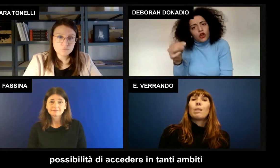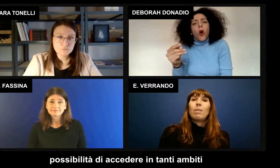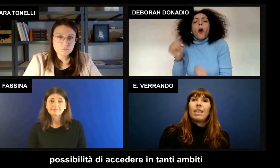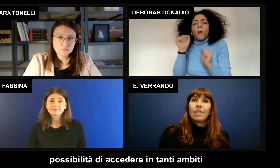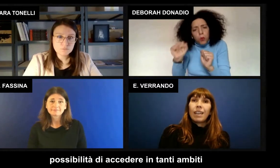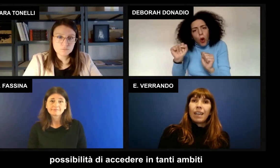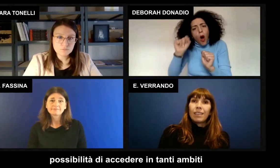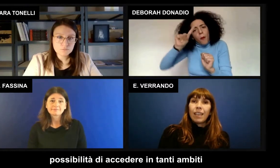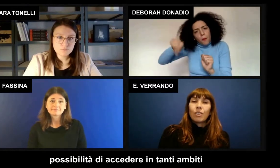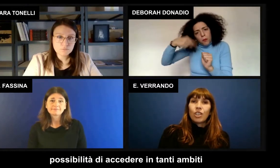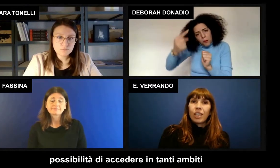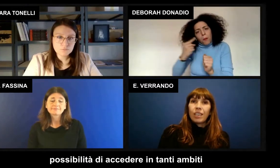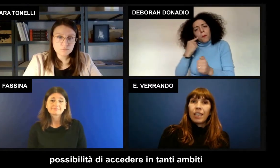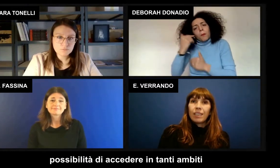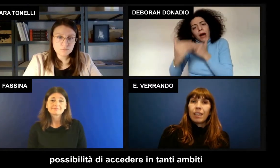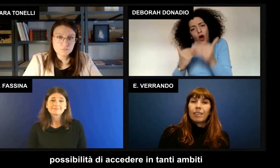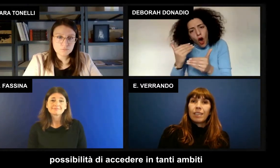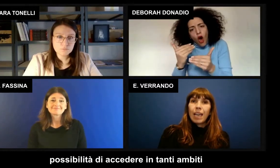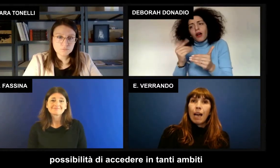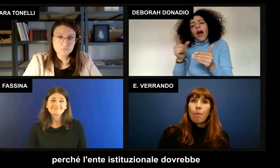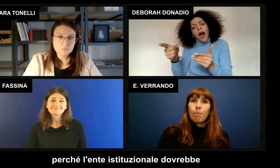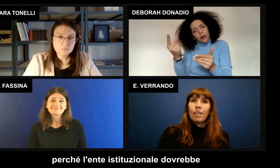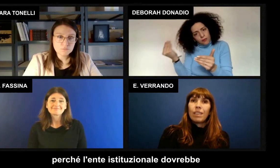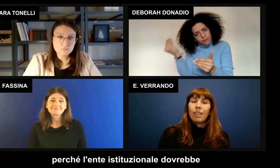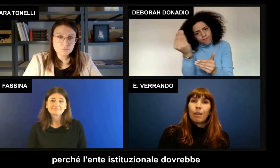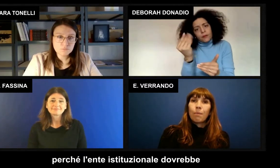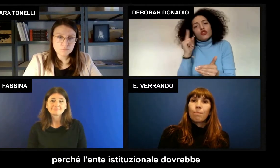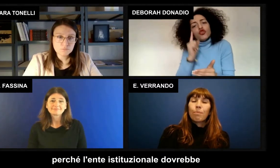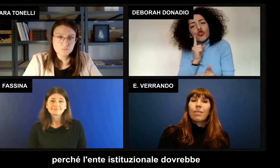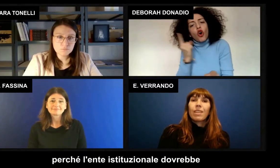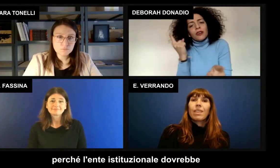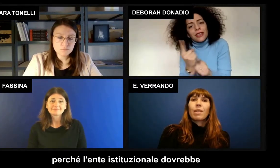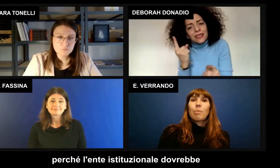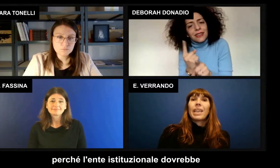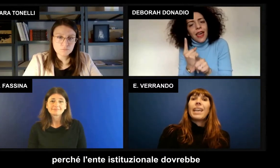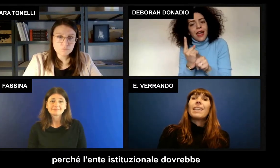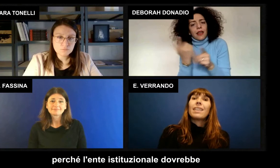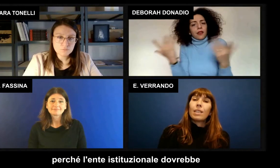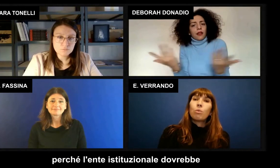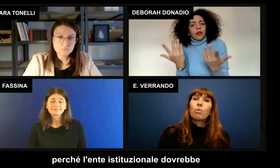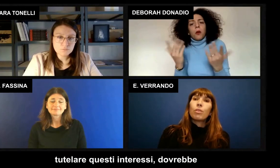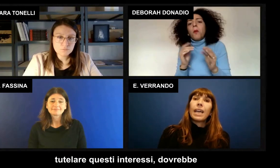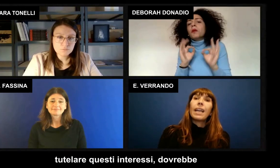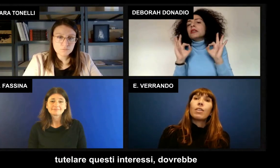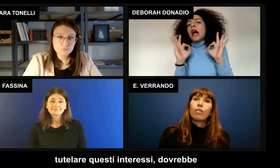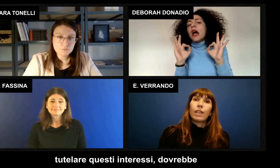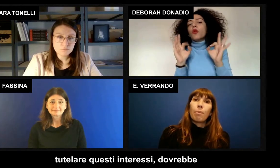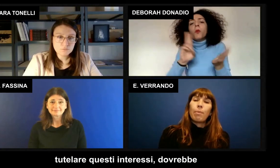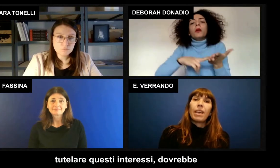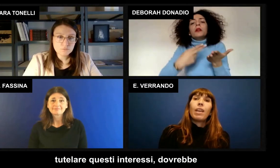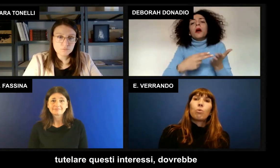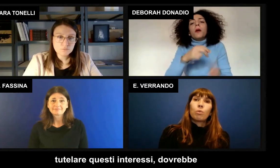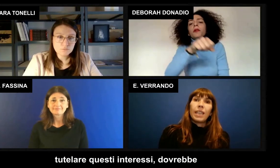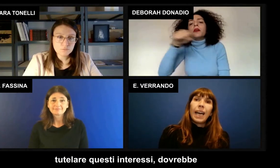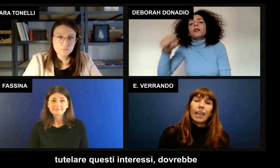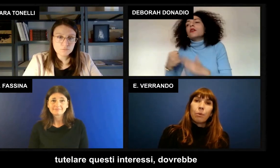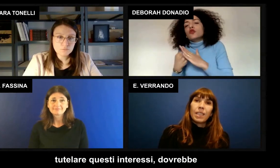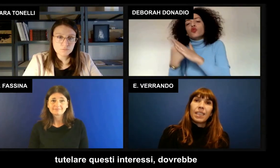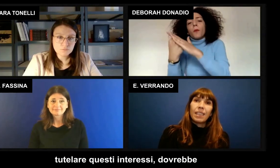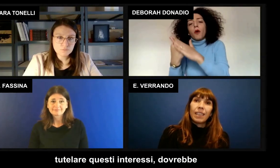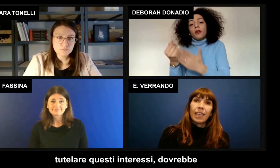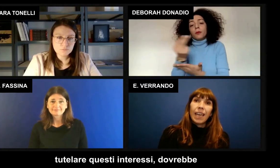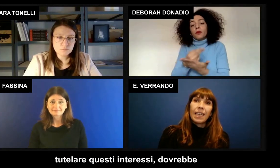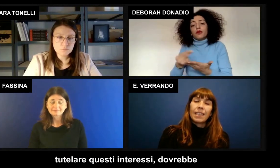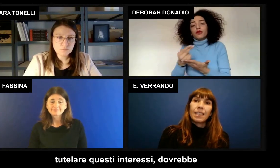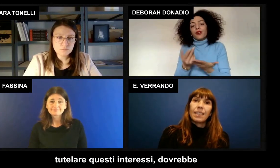possibilità di accedere in tanti ambiti? perché l'ente istituzionale dovrebbe tutelare